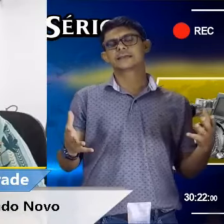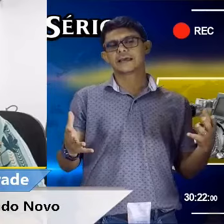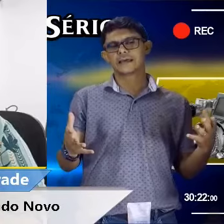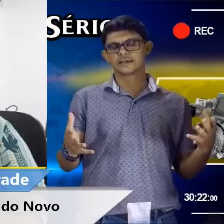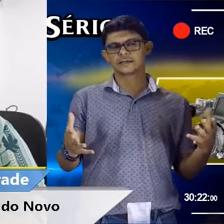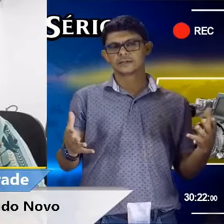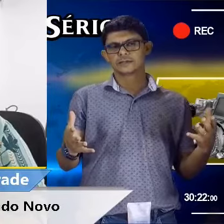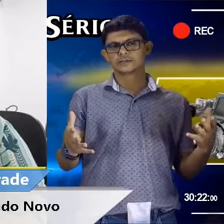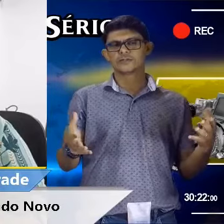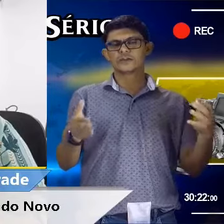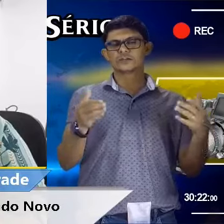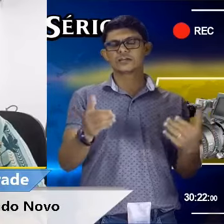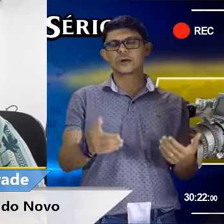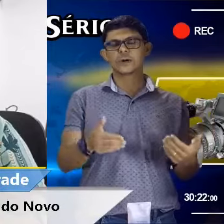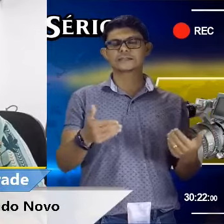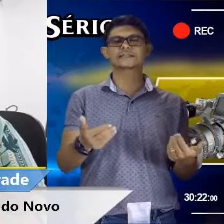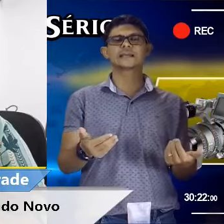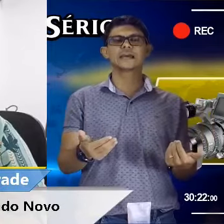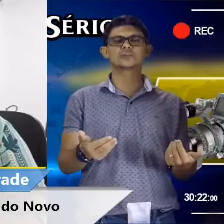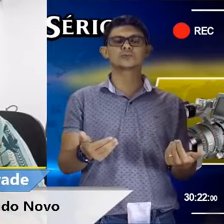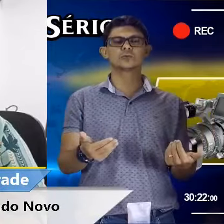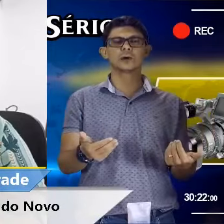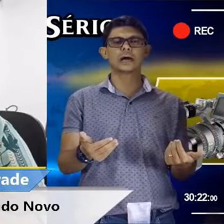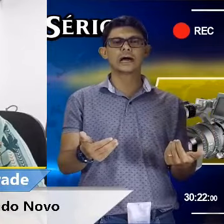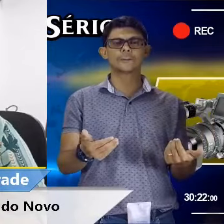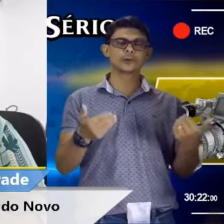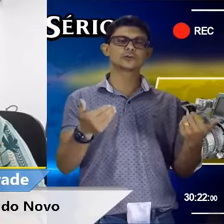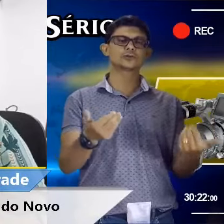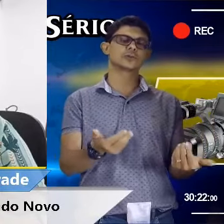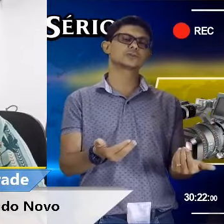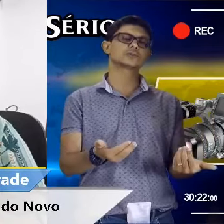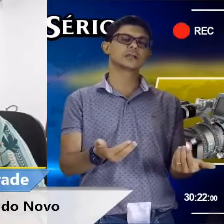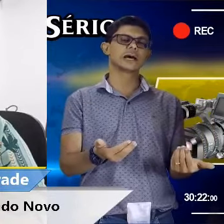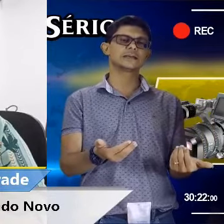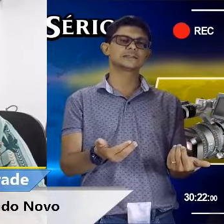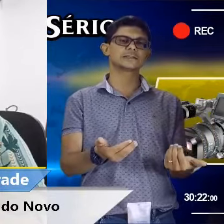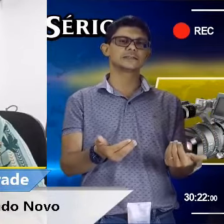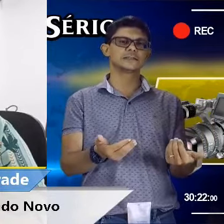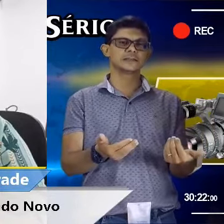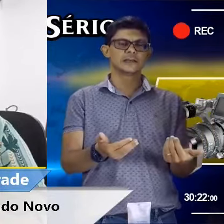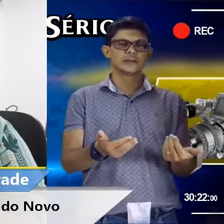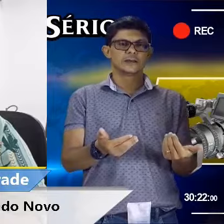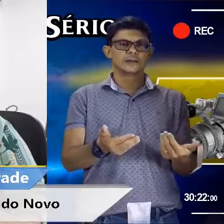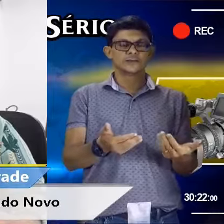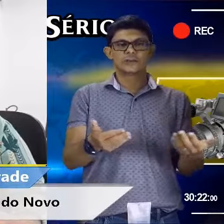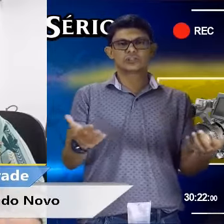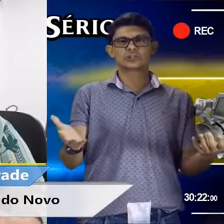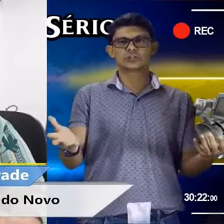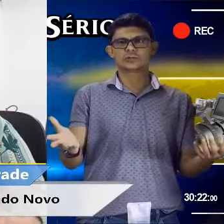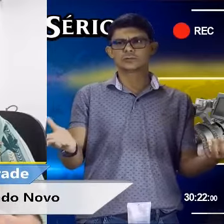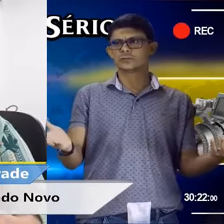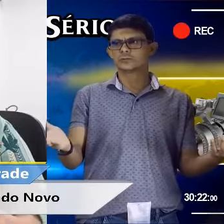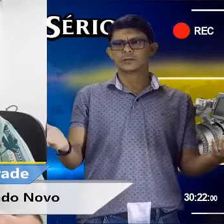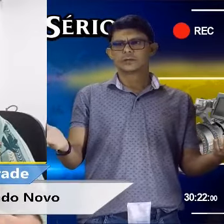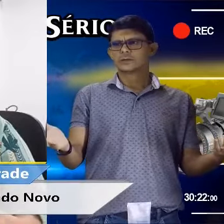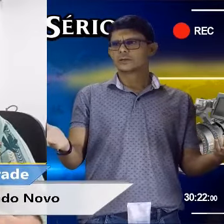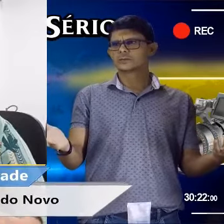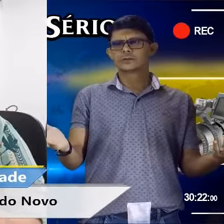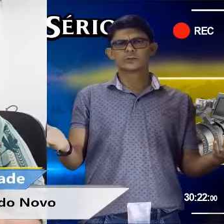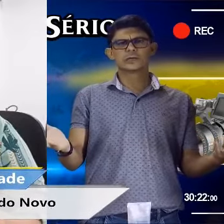da CCR de fechar um acesso a produtores rurais que investiram,